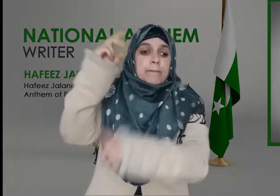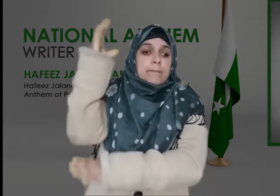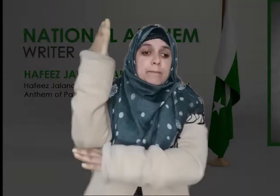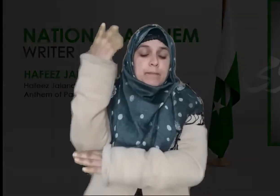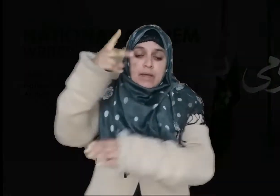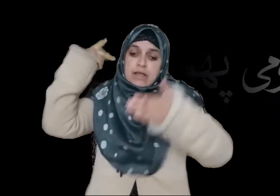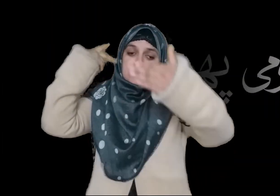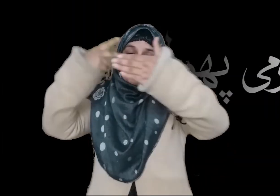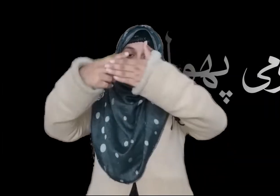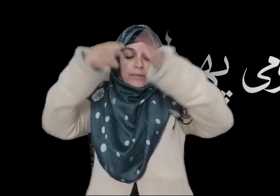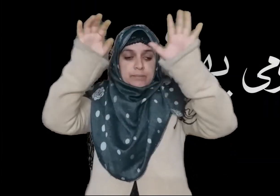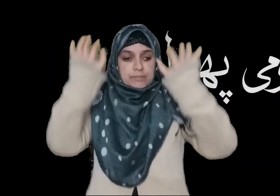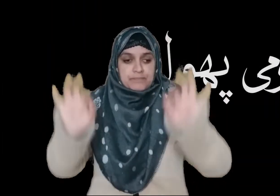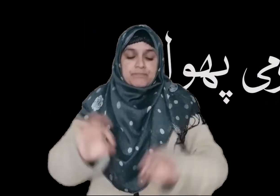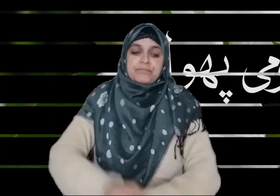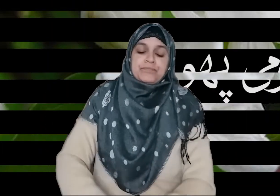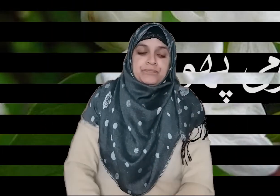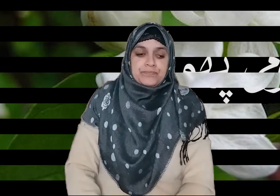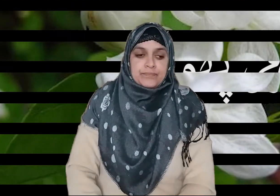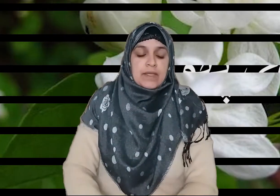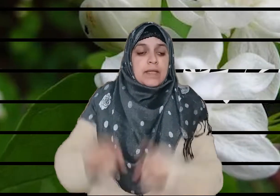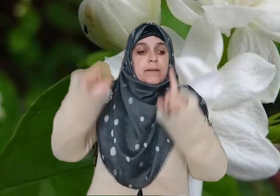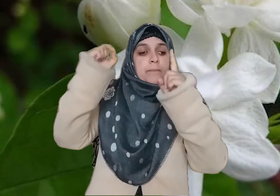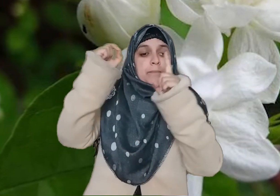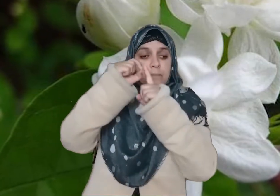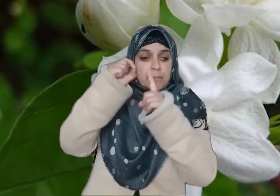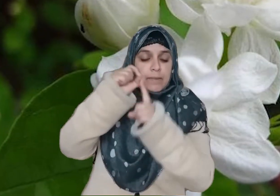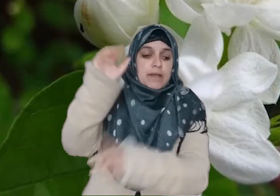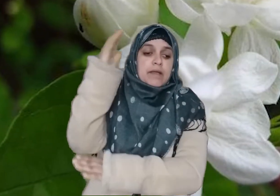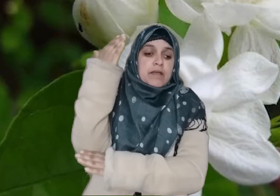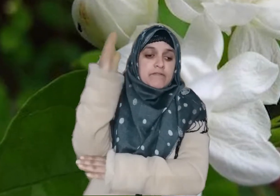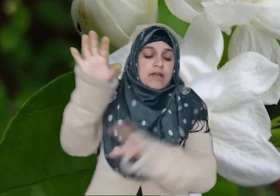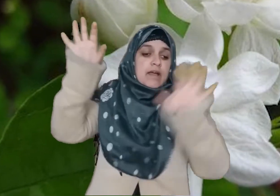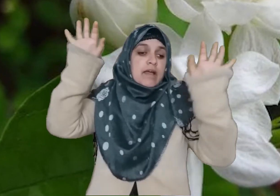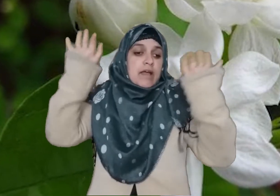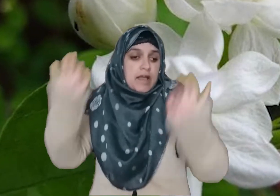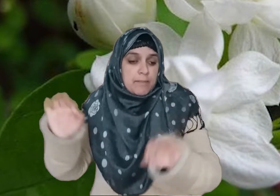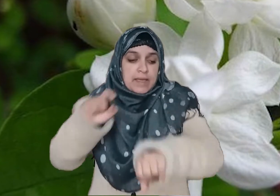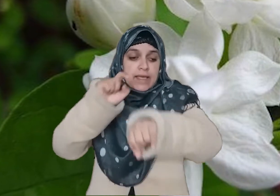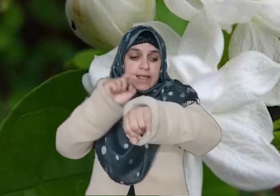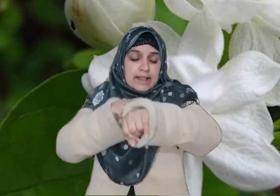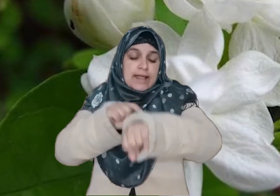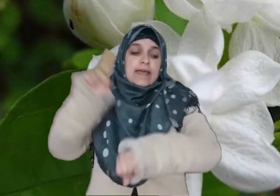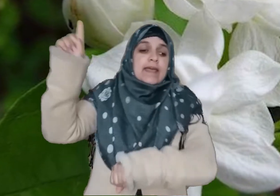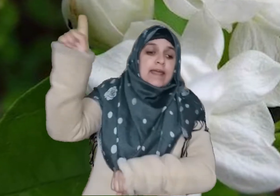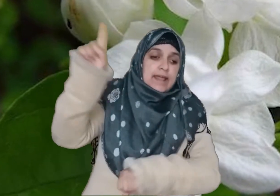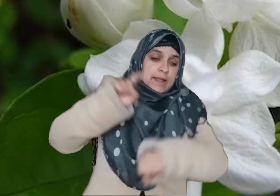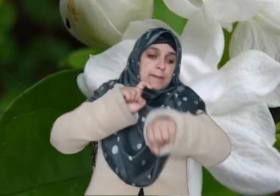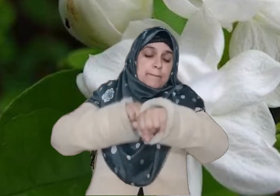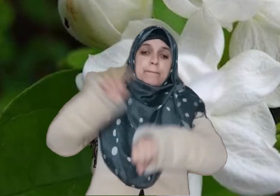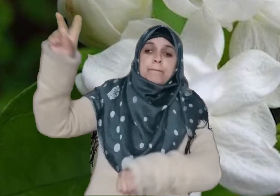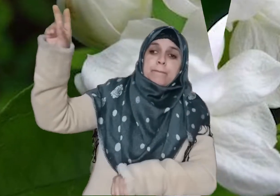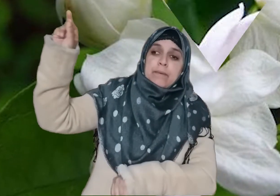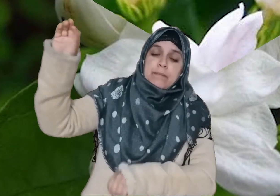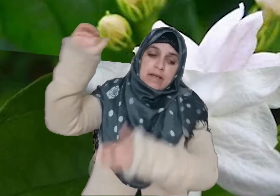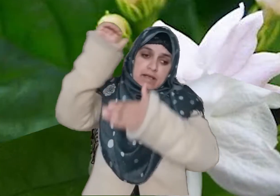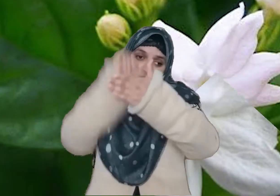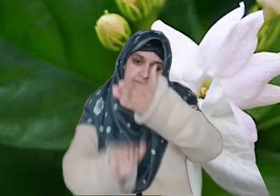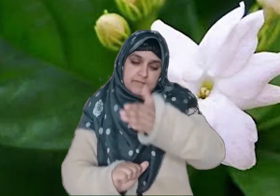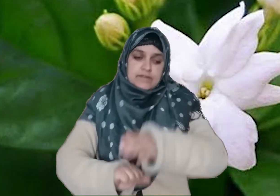قومی پھول پاکستان کا قومی پھول چمبیلی ہے جسے گلے یاسمین بھی کہا جاتا ہے چمبیلی کے پھول کو